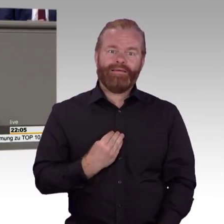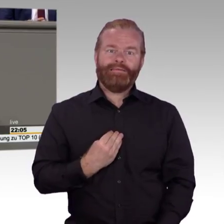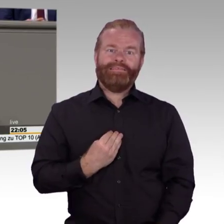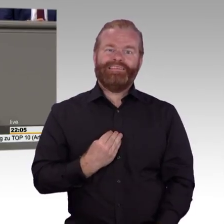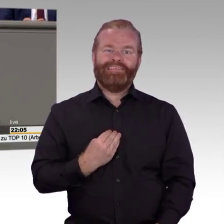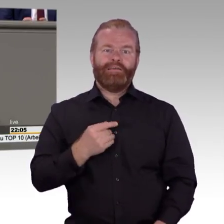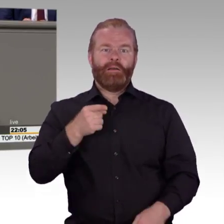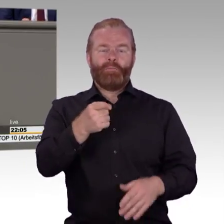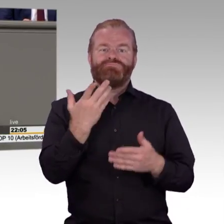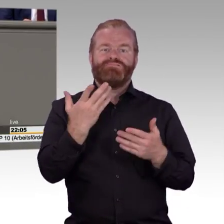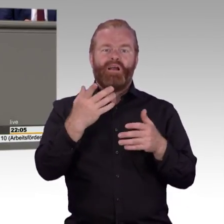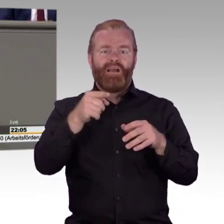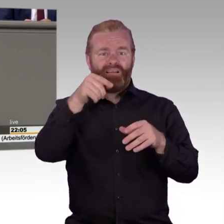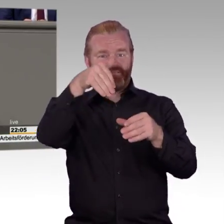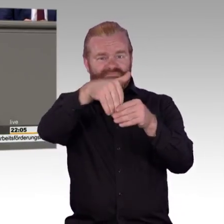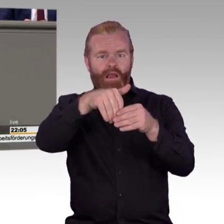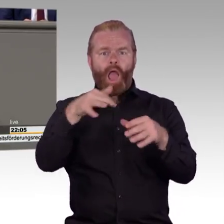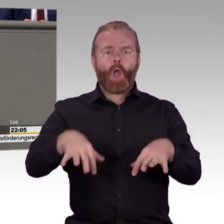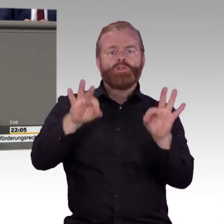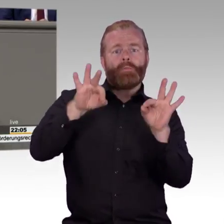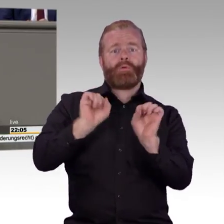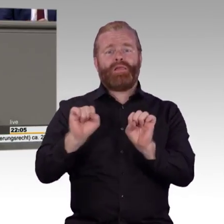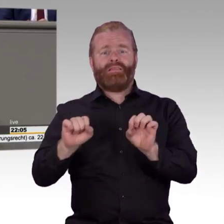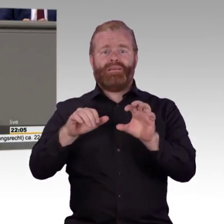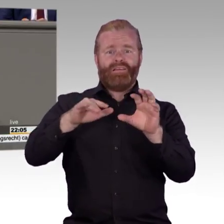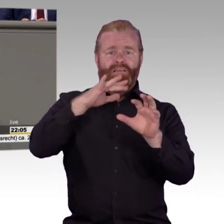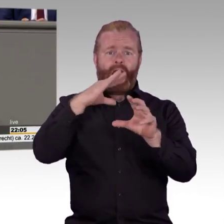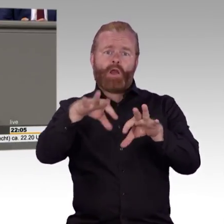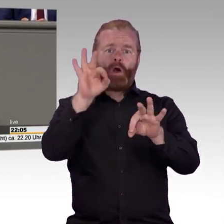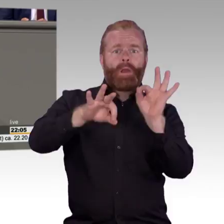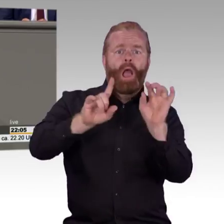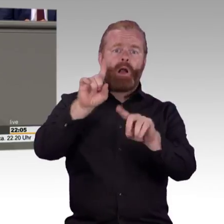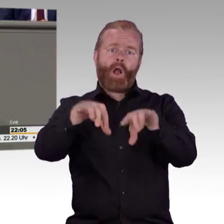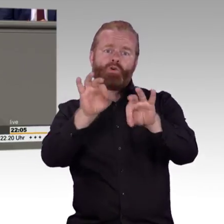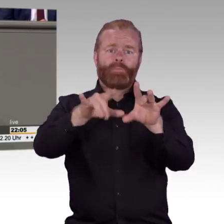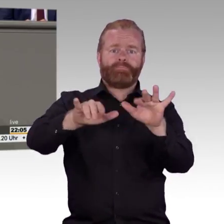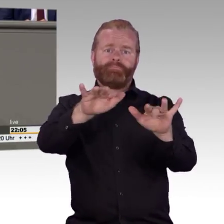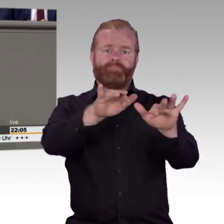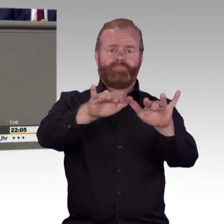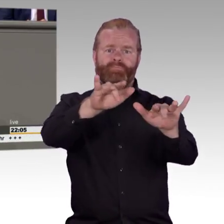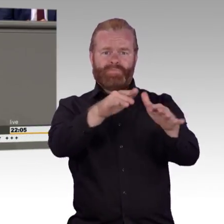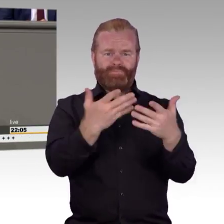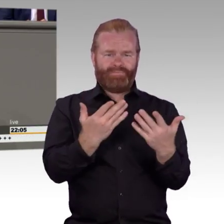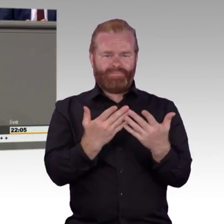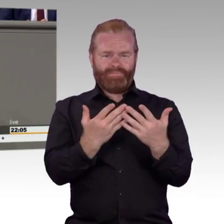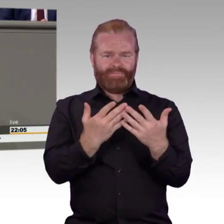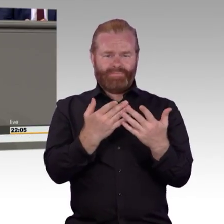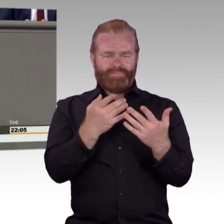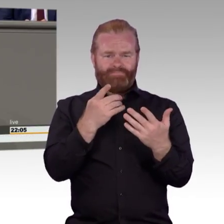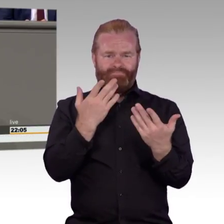zur Barrierefreiheit der Privaten. Und ich glaube, wir kommen nicht umhin, uns diesem Thema endlich zu nähern, weil das